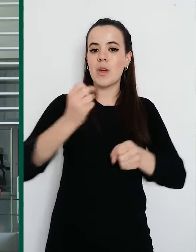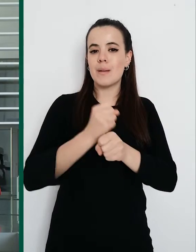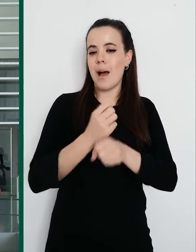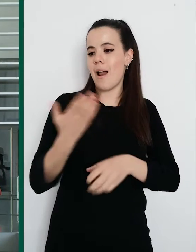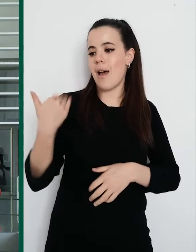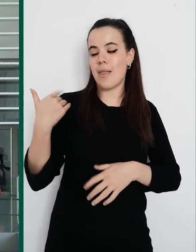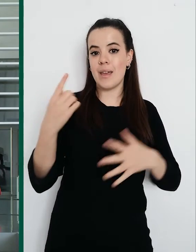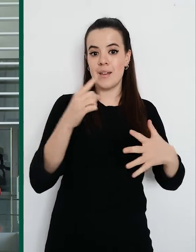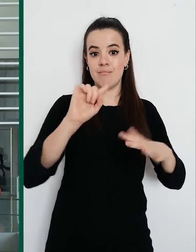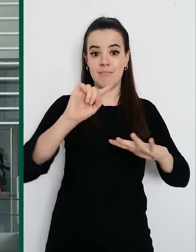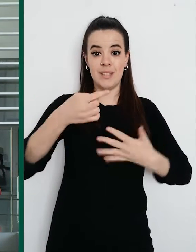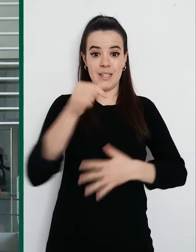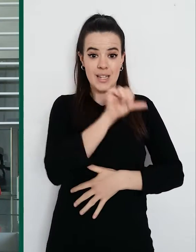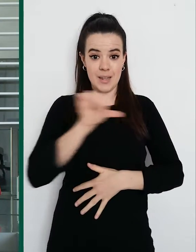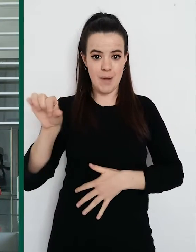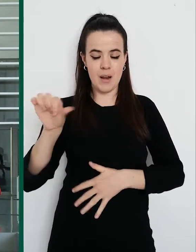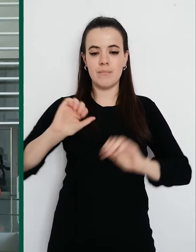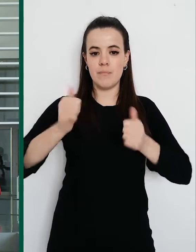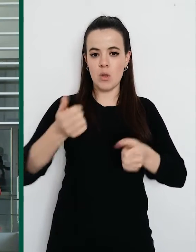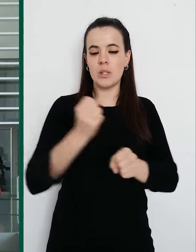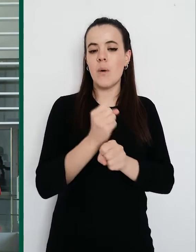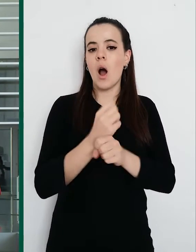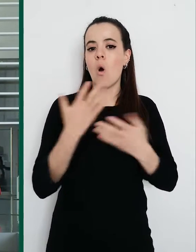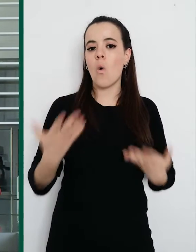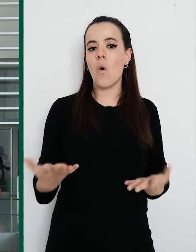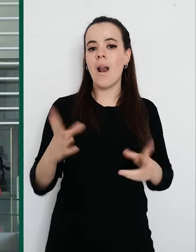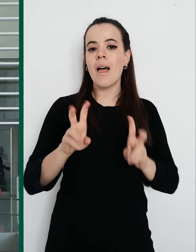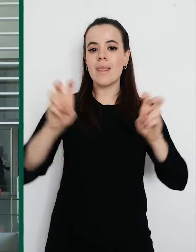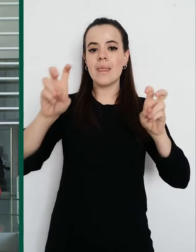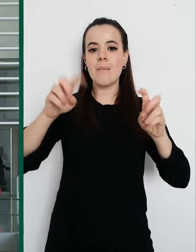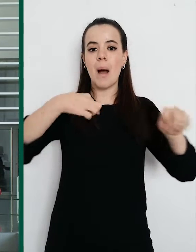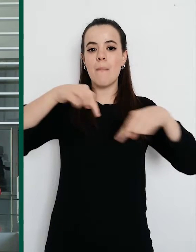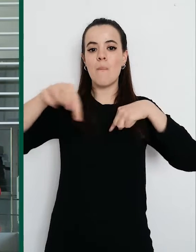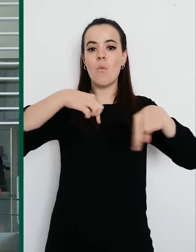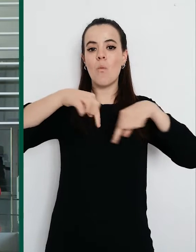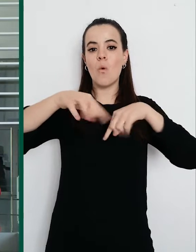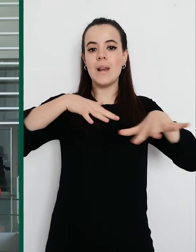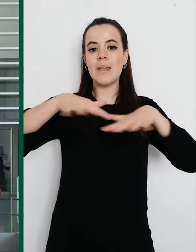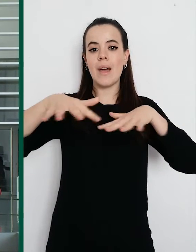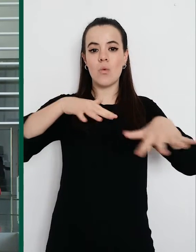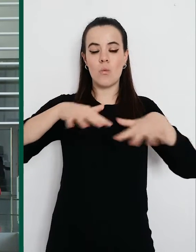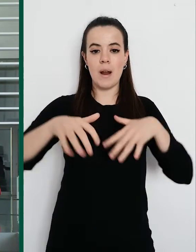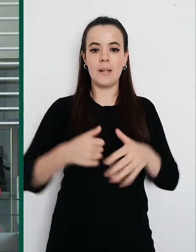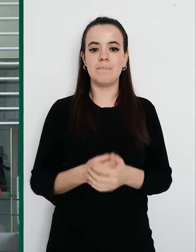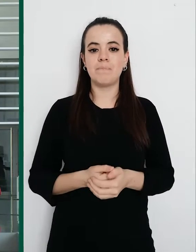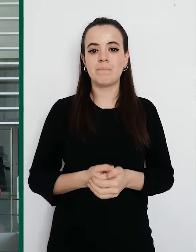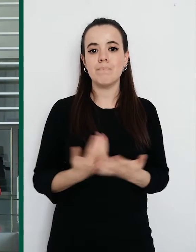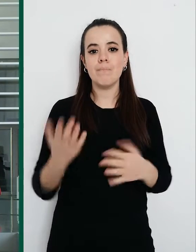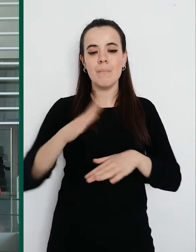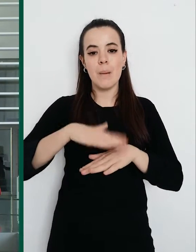el COVID era algo lejano. Y es la movilidad urbana y autonómica. Para evitar estas aglomeraciones,